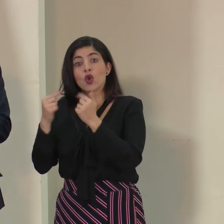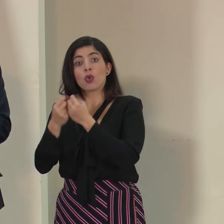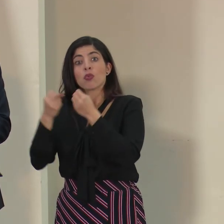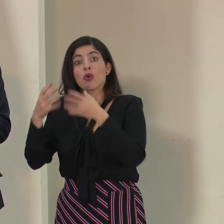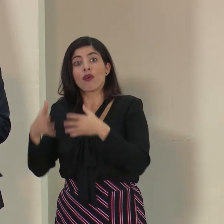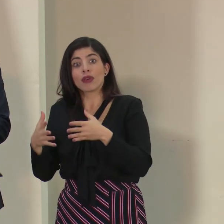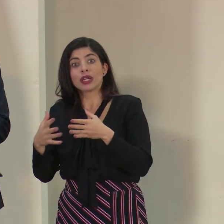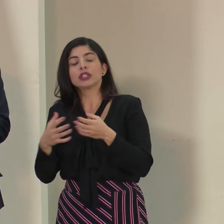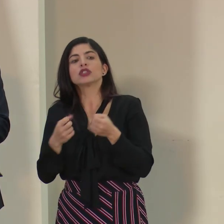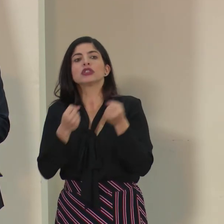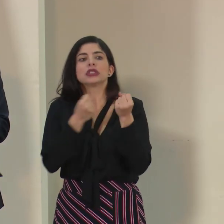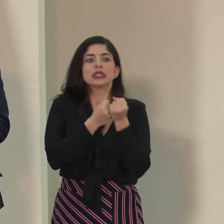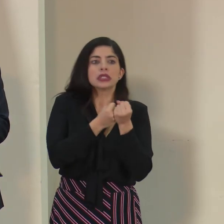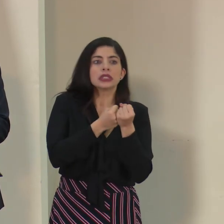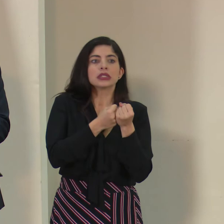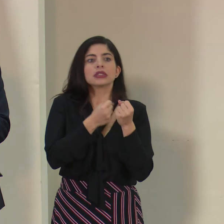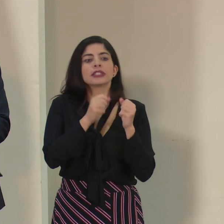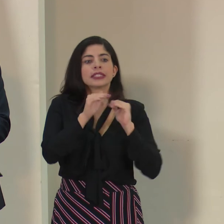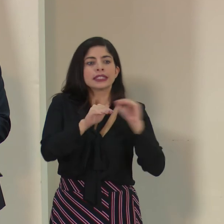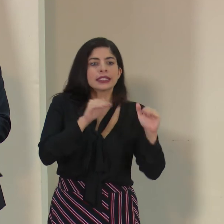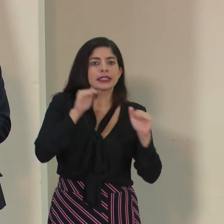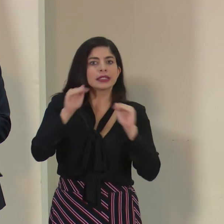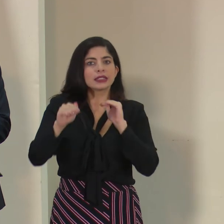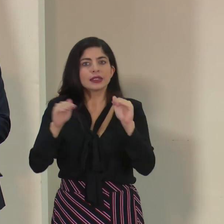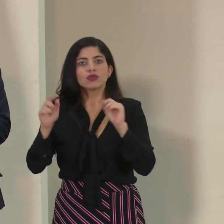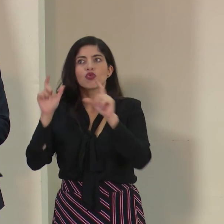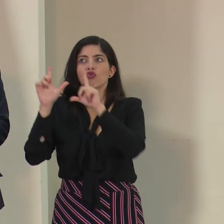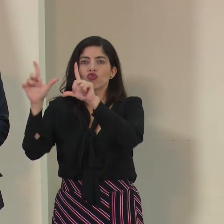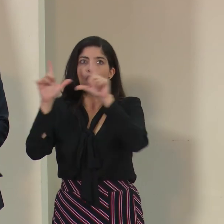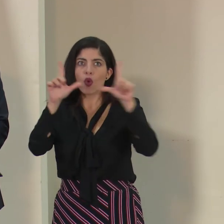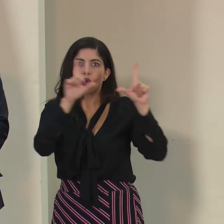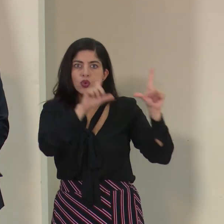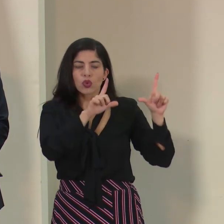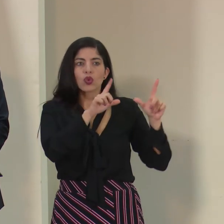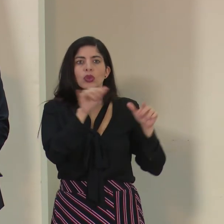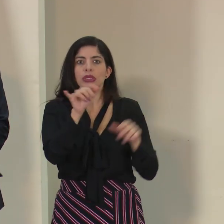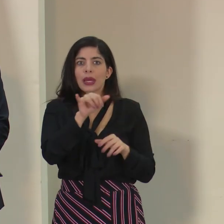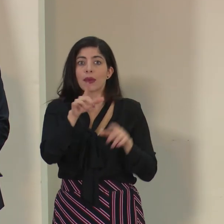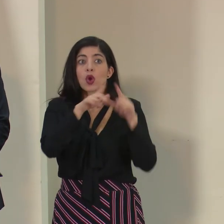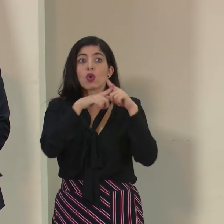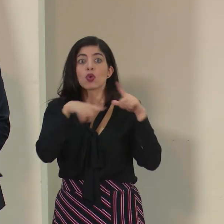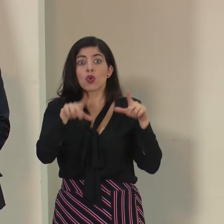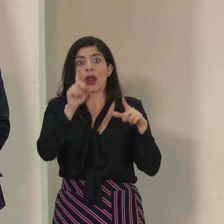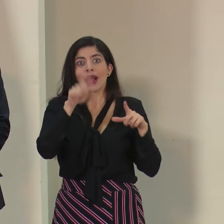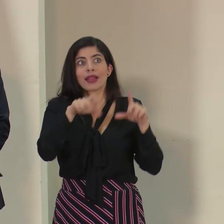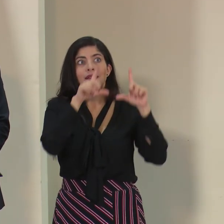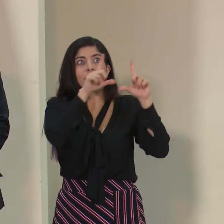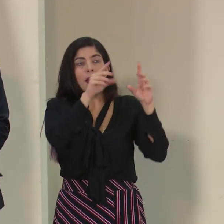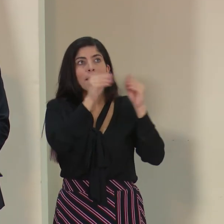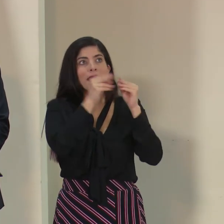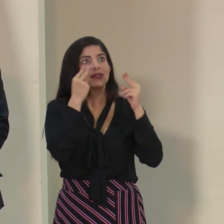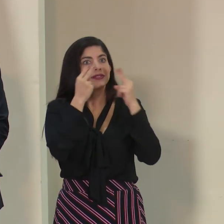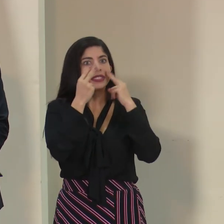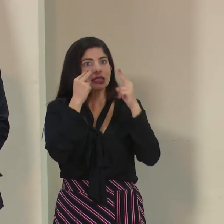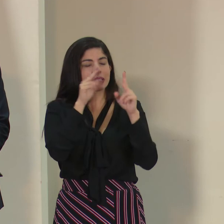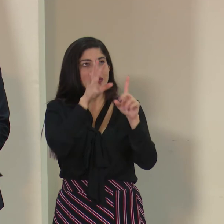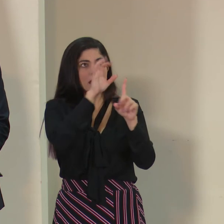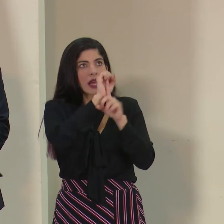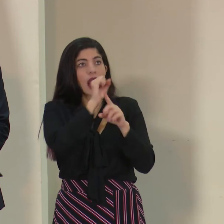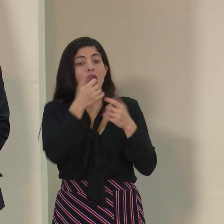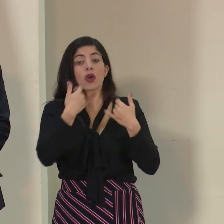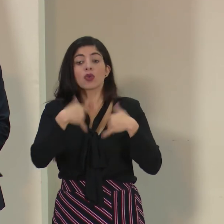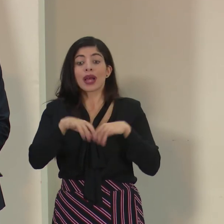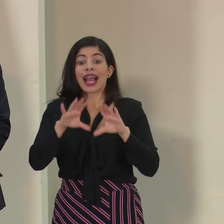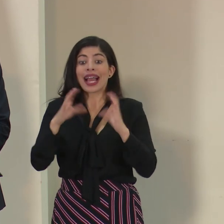a la aplicación y a la verificación de las medidas, que se tenga que ver la rotulación en los centros educativos en los lugares que corresponda para que sea más visible, que durante las